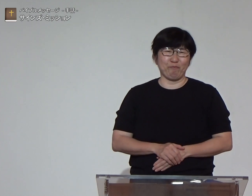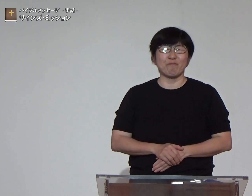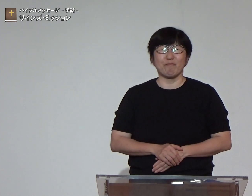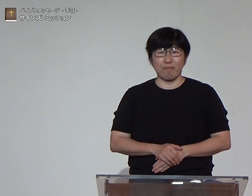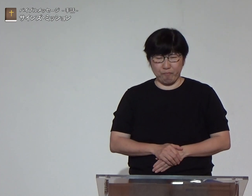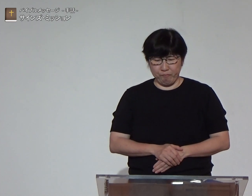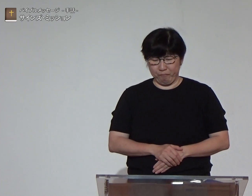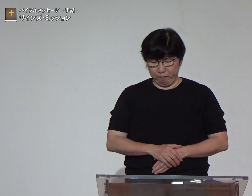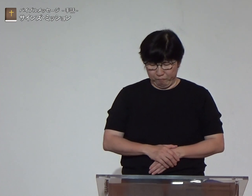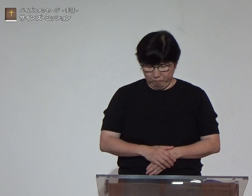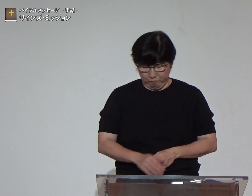ありました